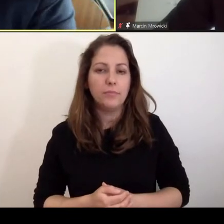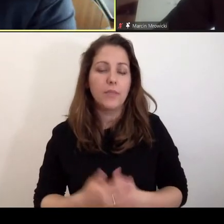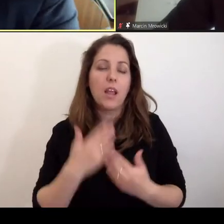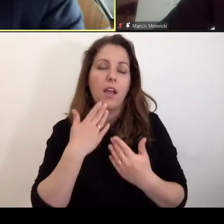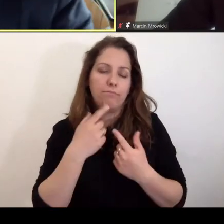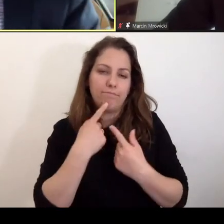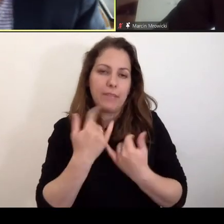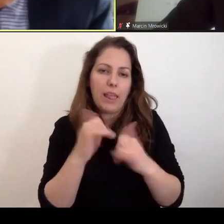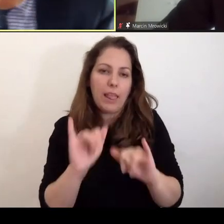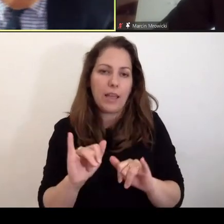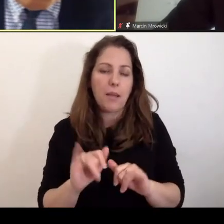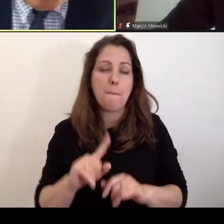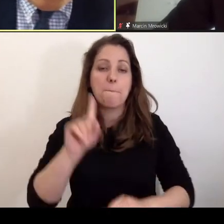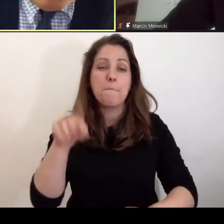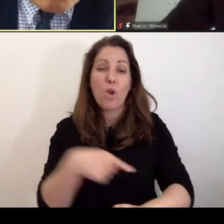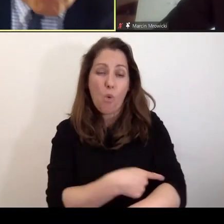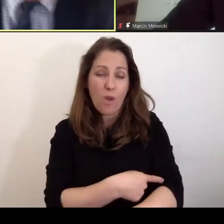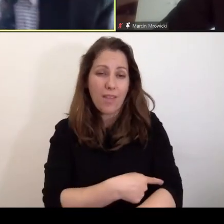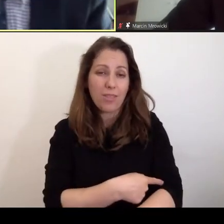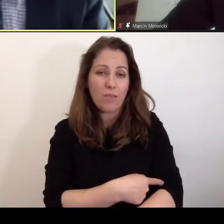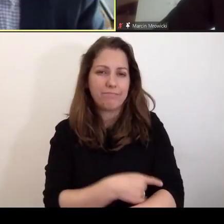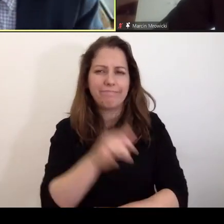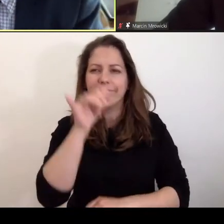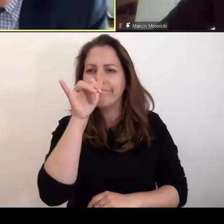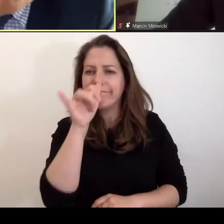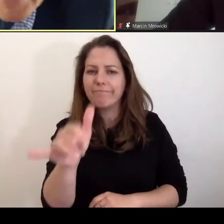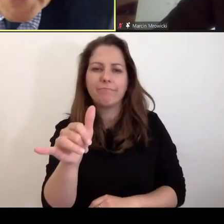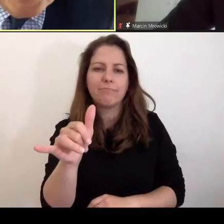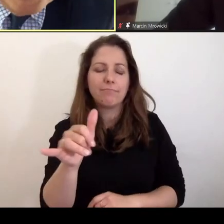inaczej, prokurator nie może